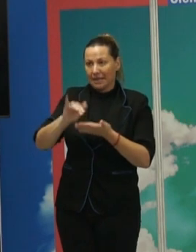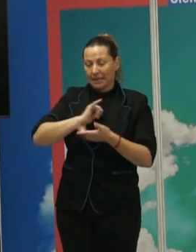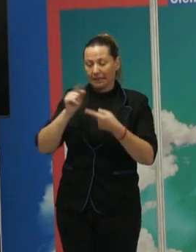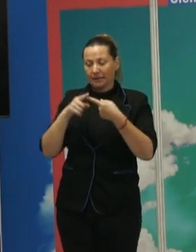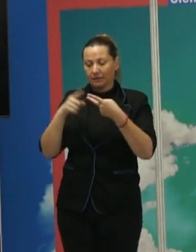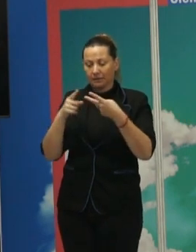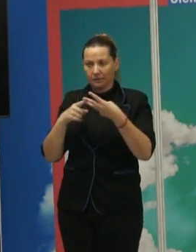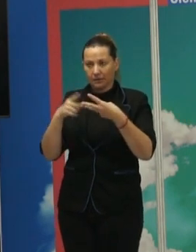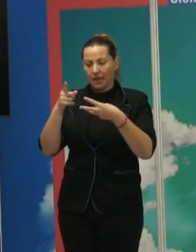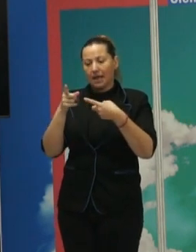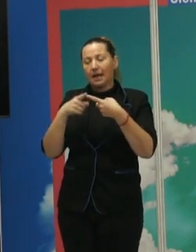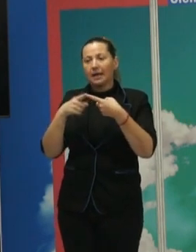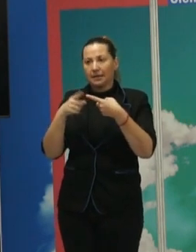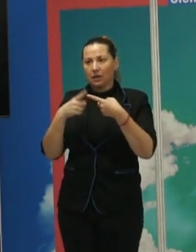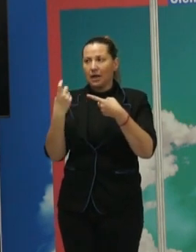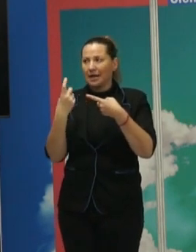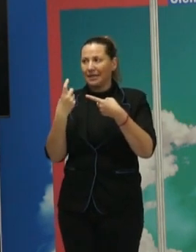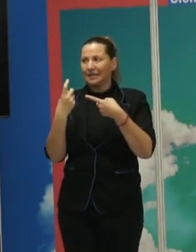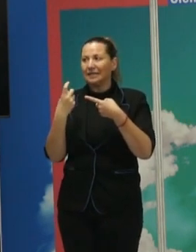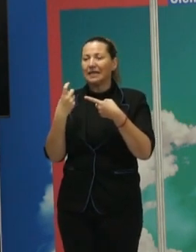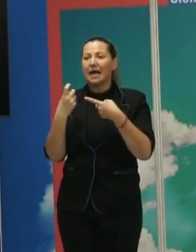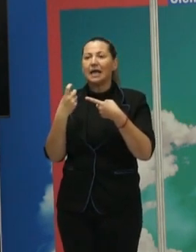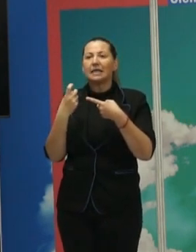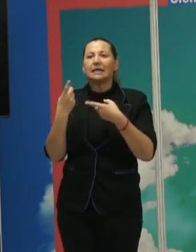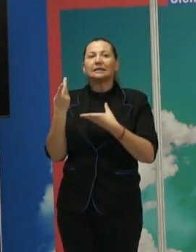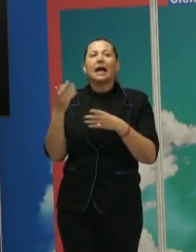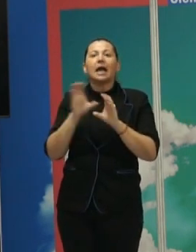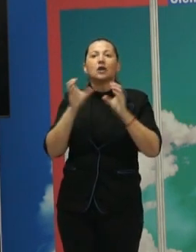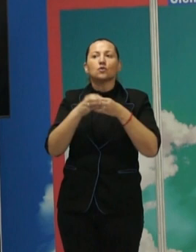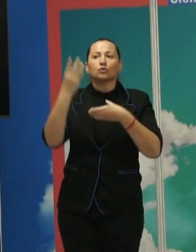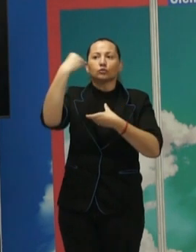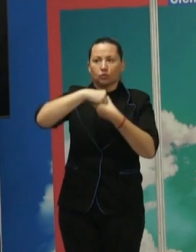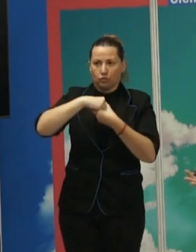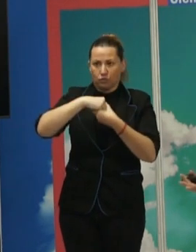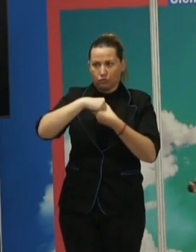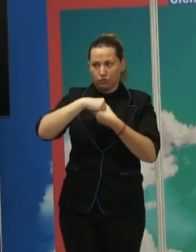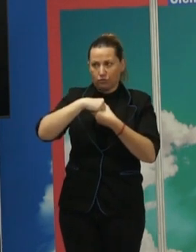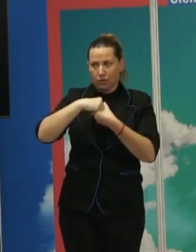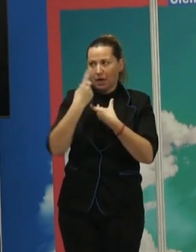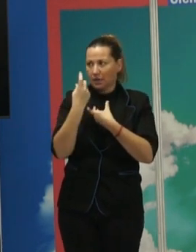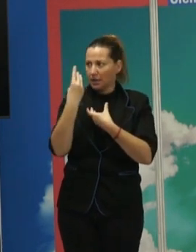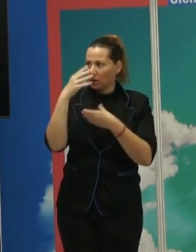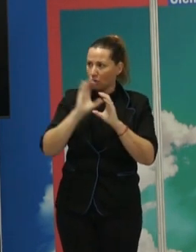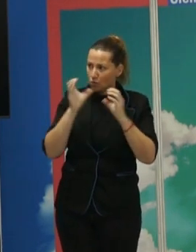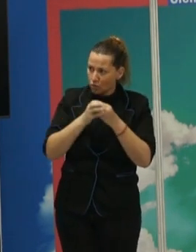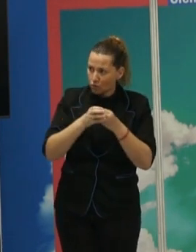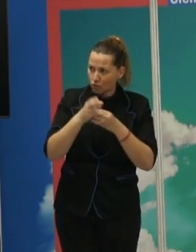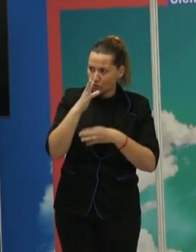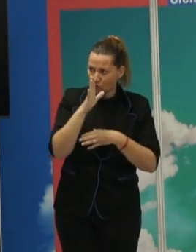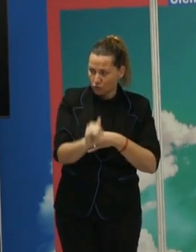La necesidad de pertenencia. El ser humano le da a esa necesidad formas muy, muy, muy diversas. Y es cierto que